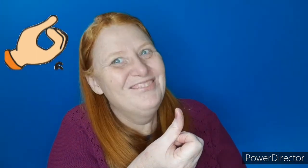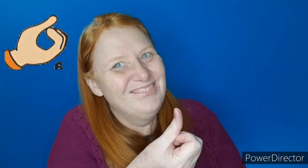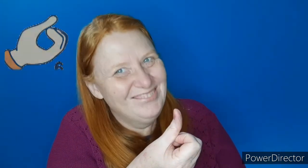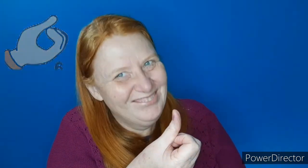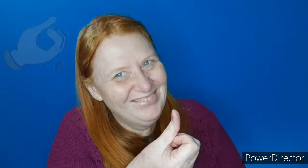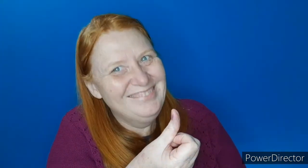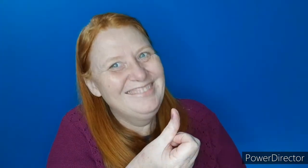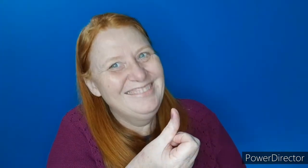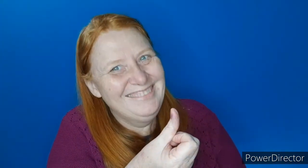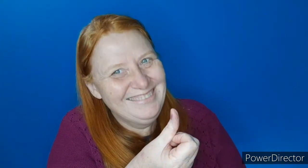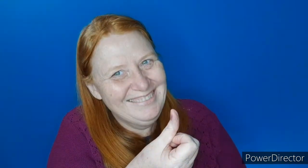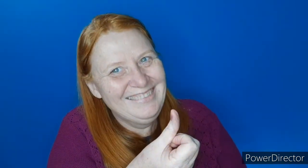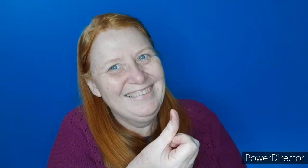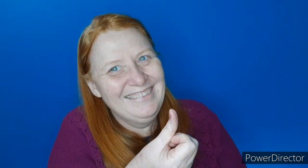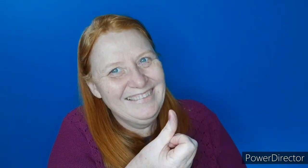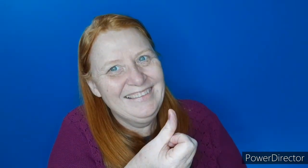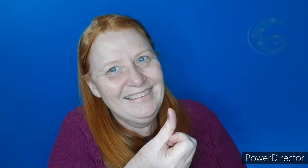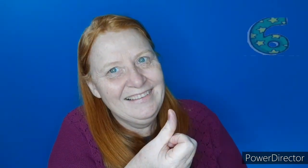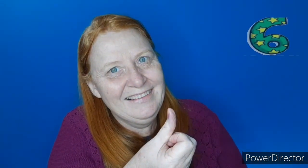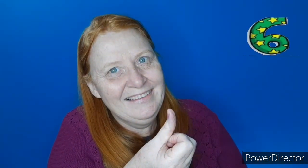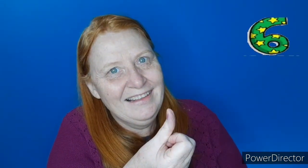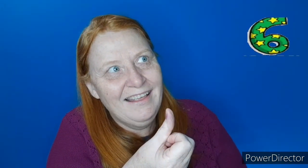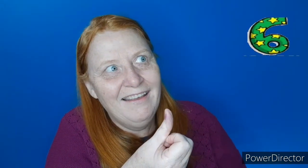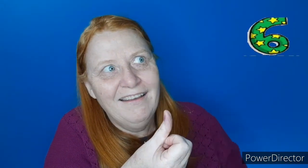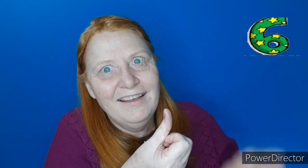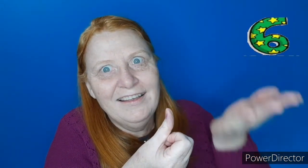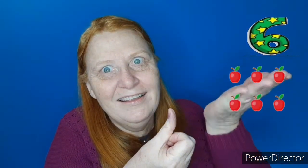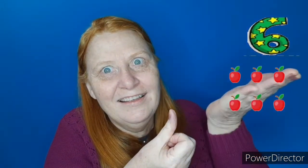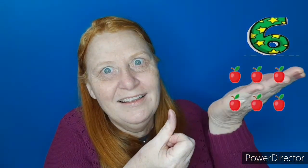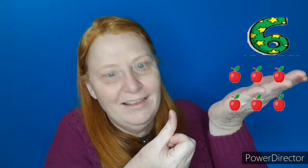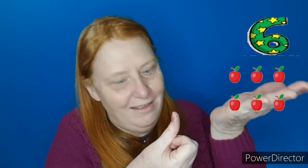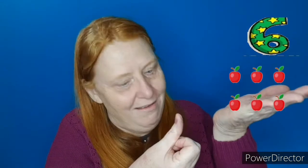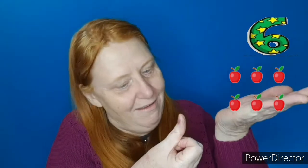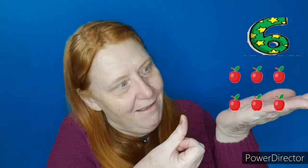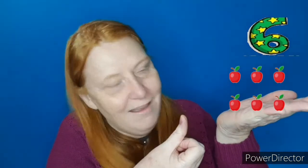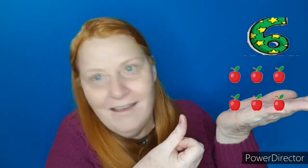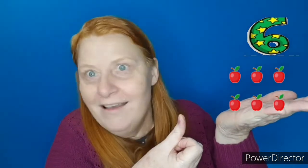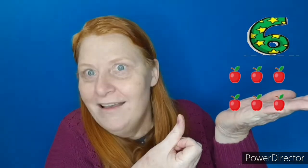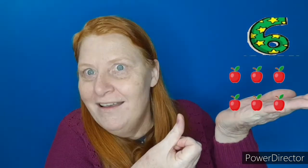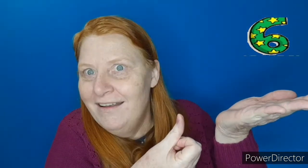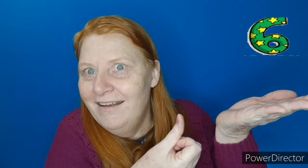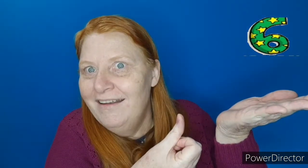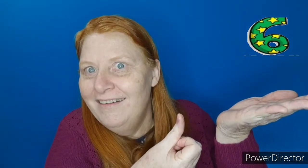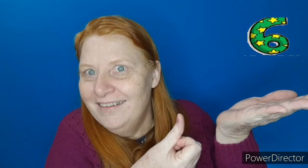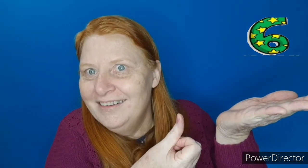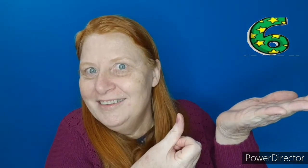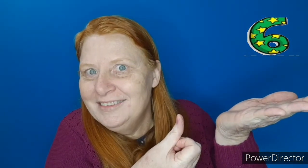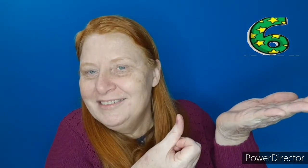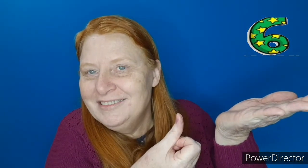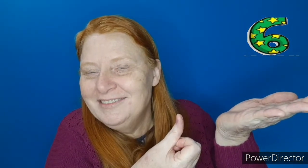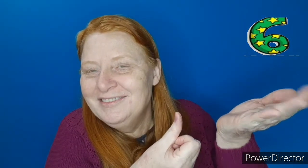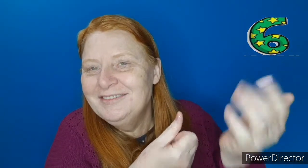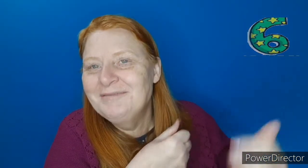Viu como foi fácil? Vamos treinar? Olha o 6. Bem parecido, né?